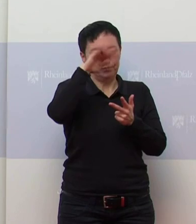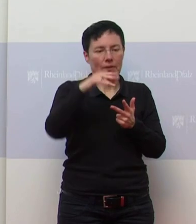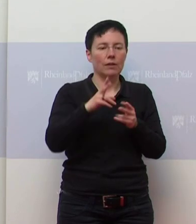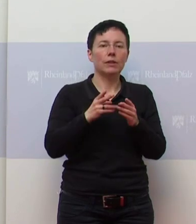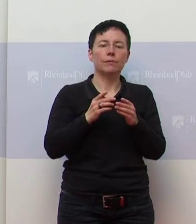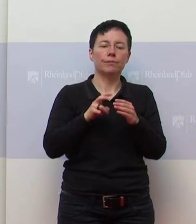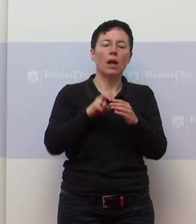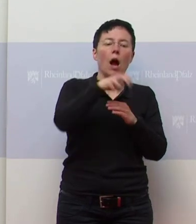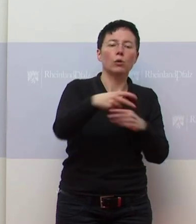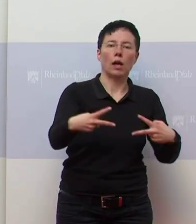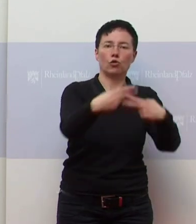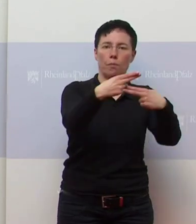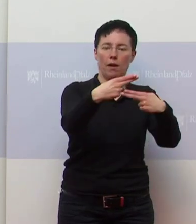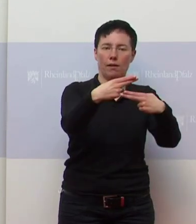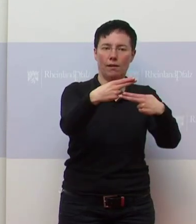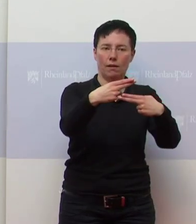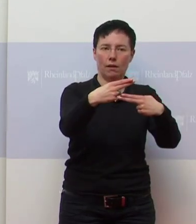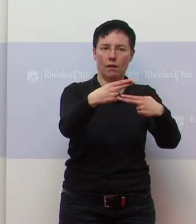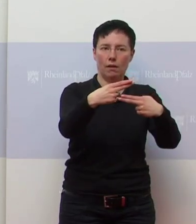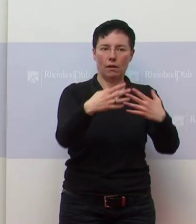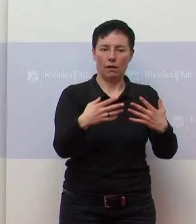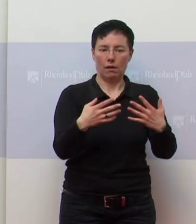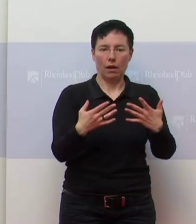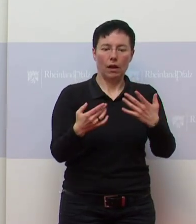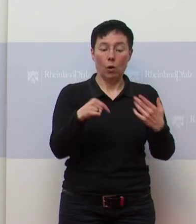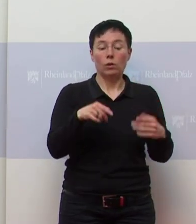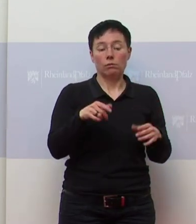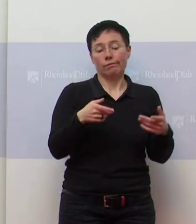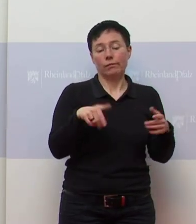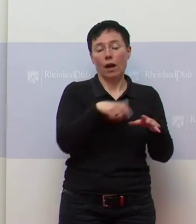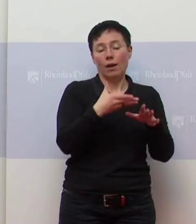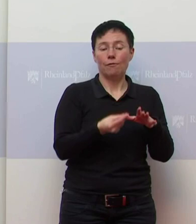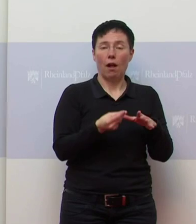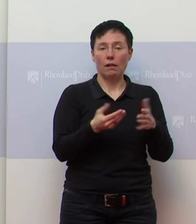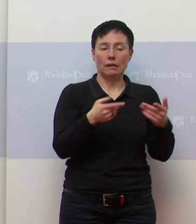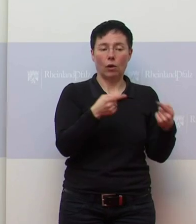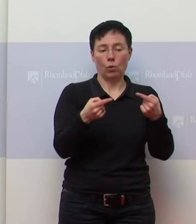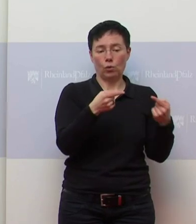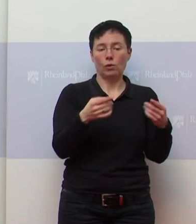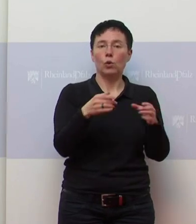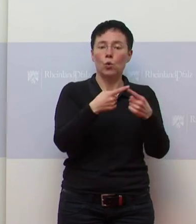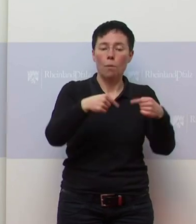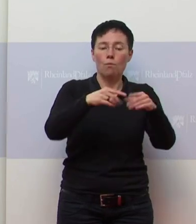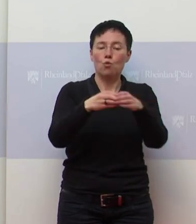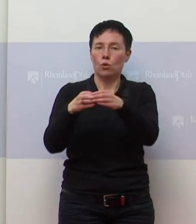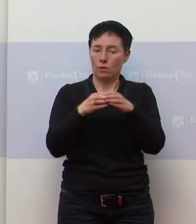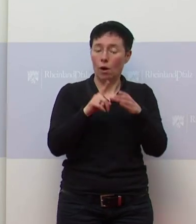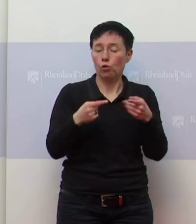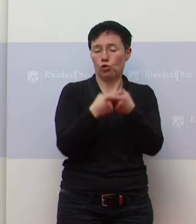Die Ausgangssperre, die ist ja auch nicht so unstrittig in unserem Bundesland. Da gibt es ja auch immer wieder Streit mit den Kommunen drüber.